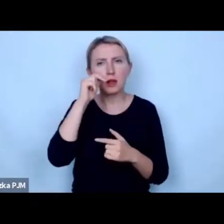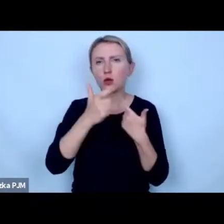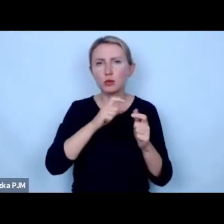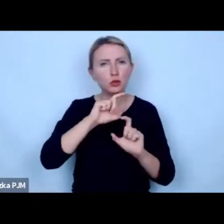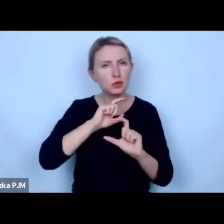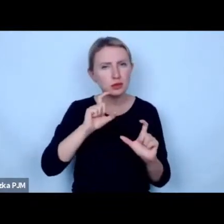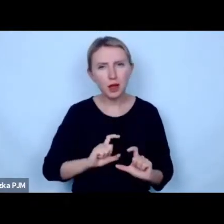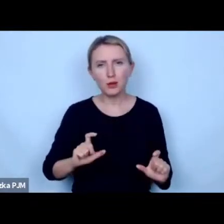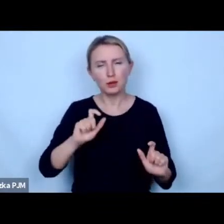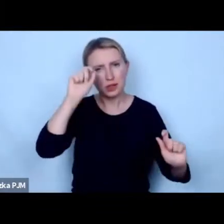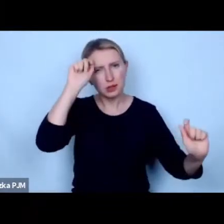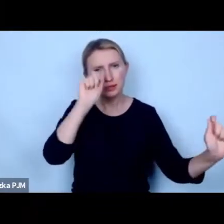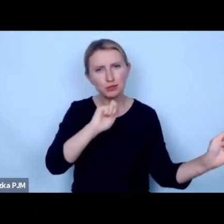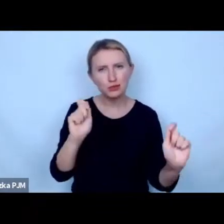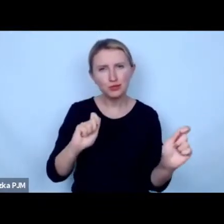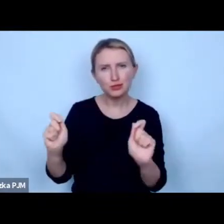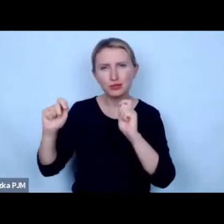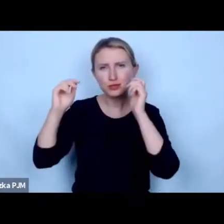rozbudzać